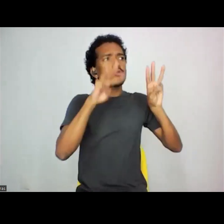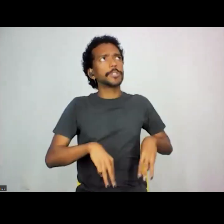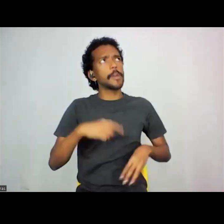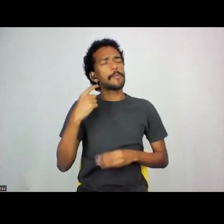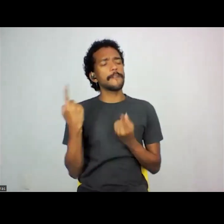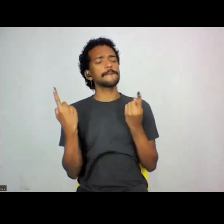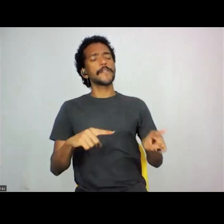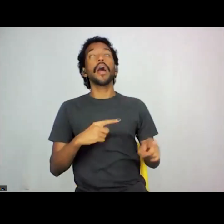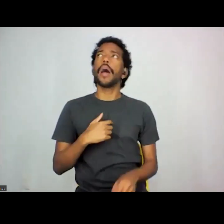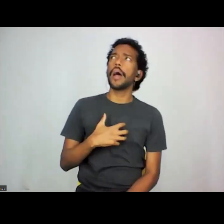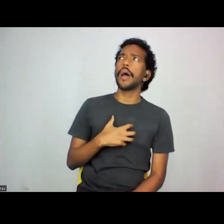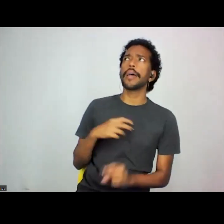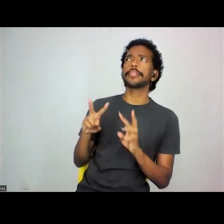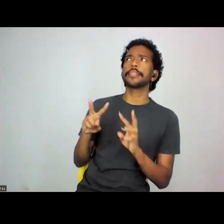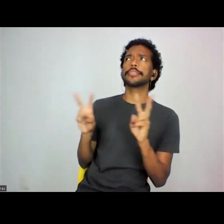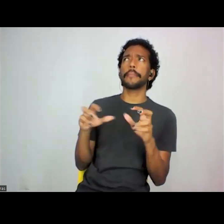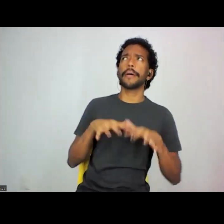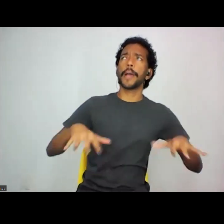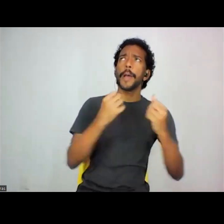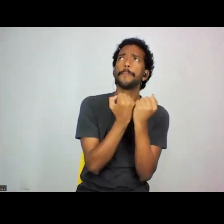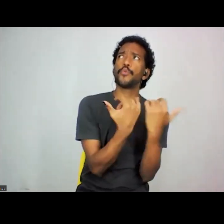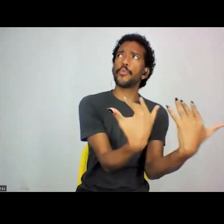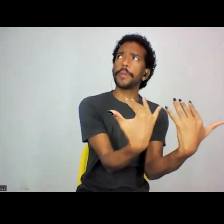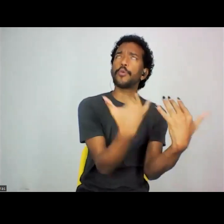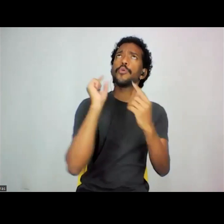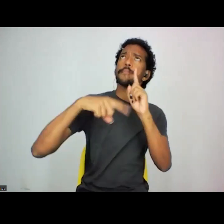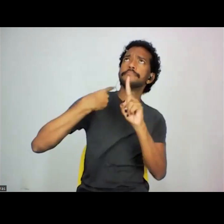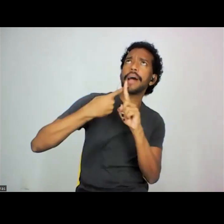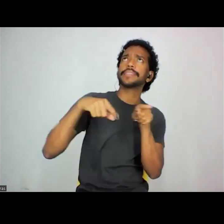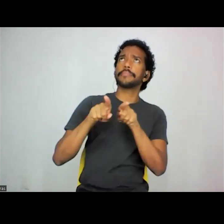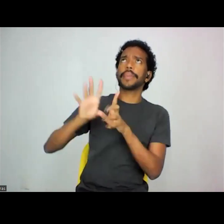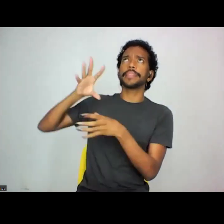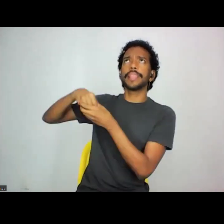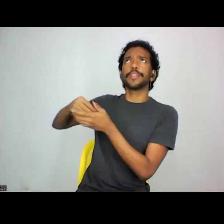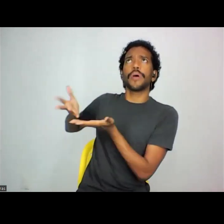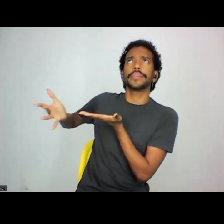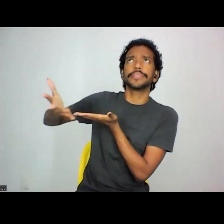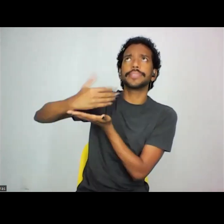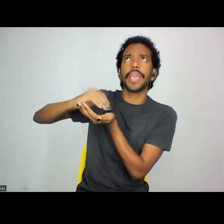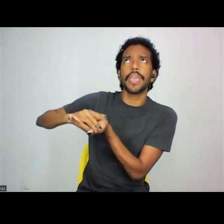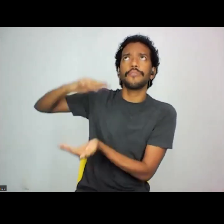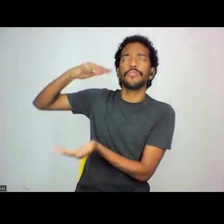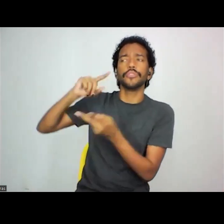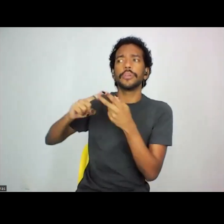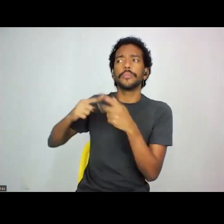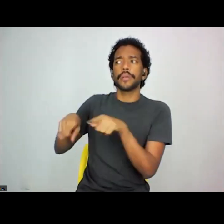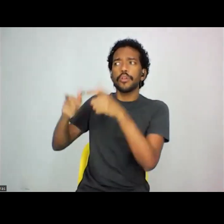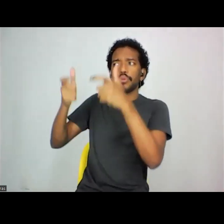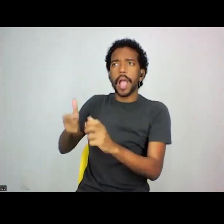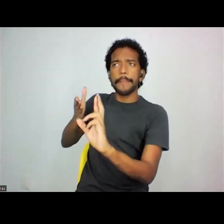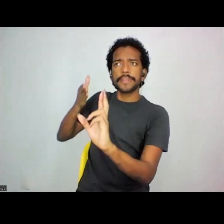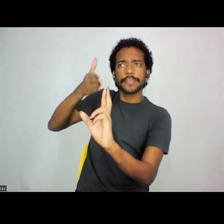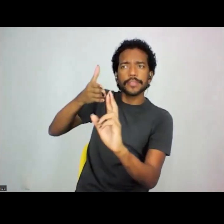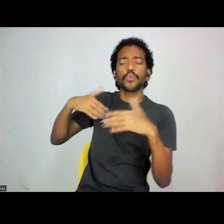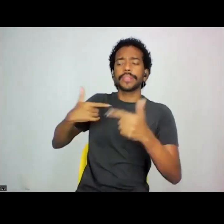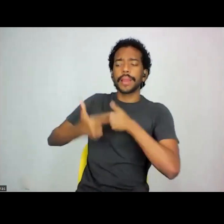esse tema, não só os seus públicos, mas como a gente olha os nossos acervos, os espaços de representação, as nossas atividades, que